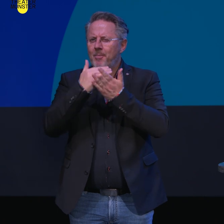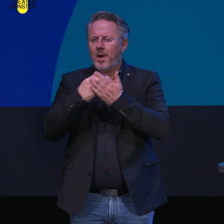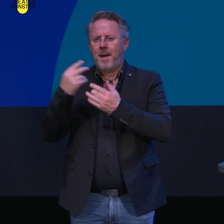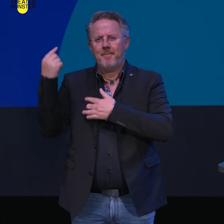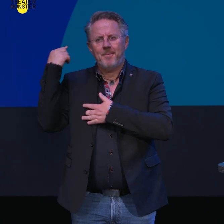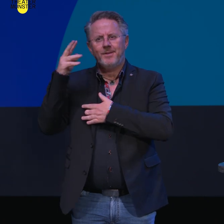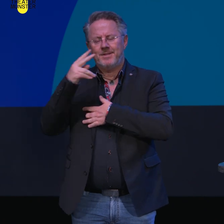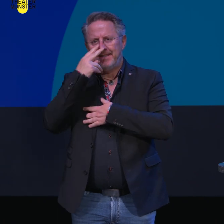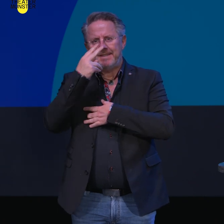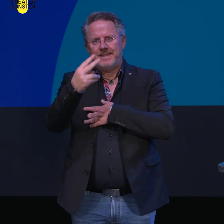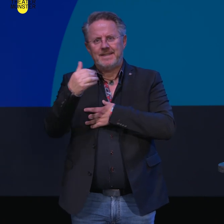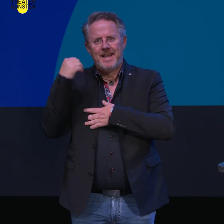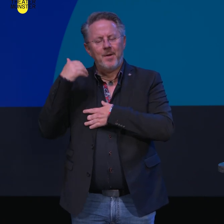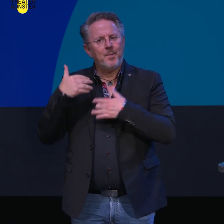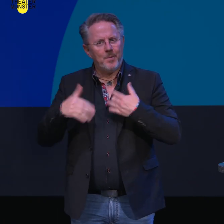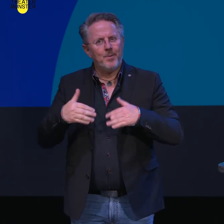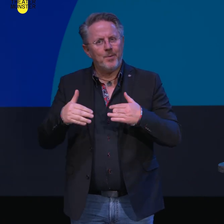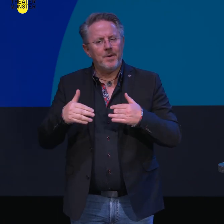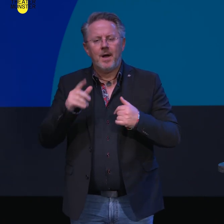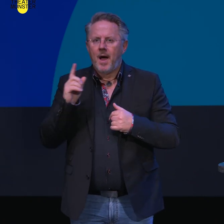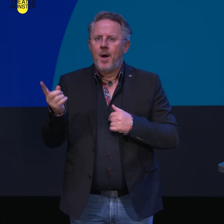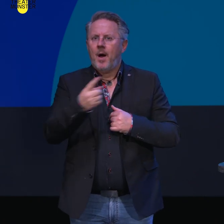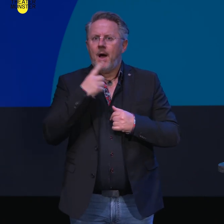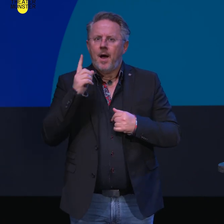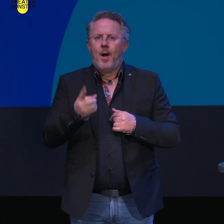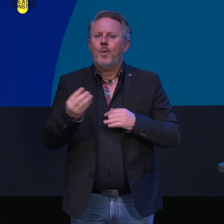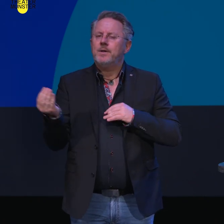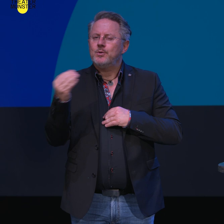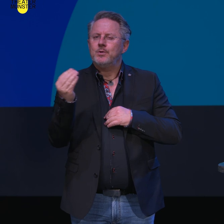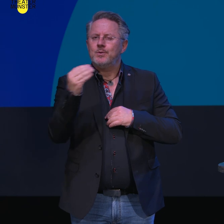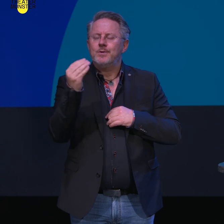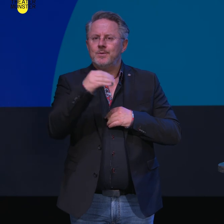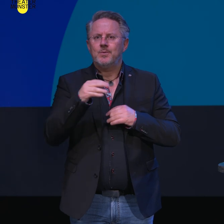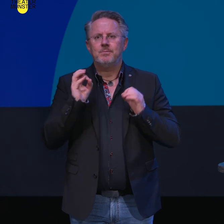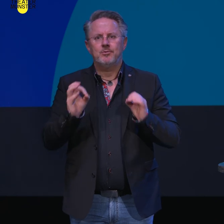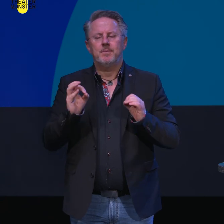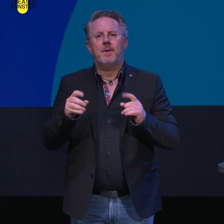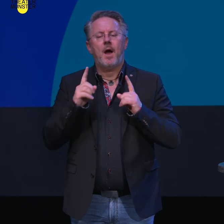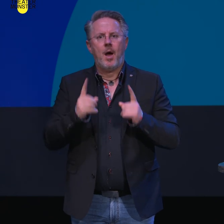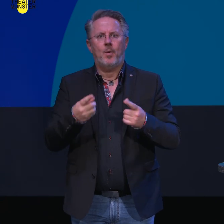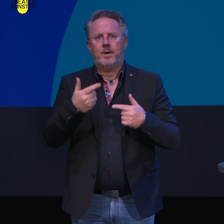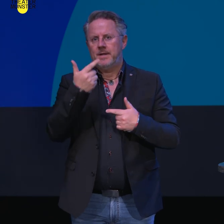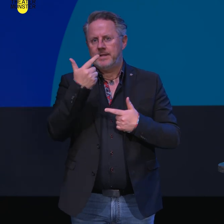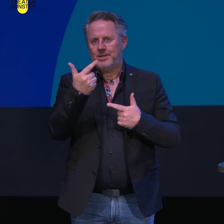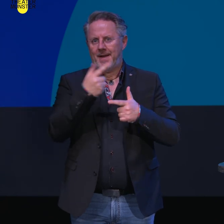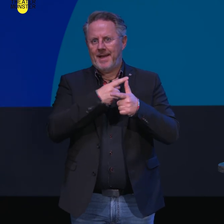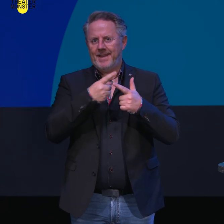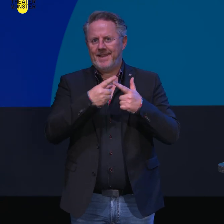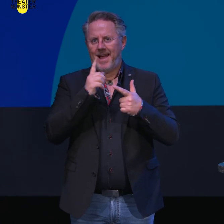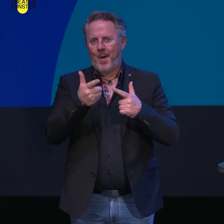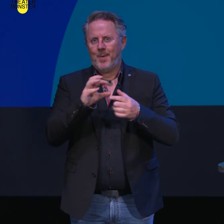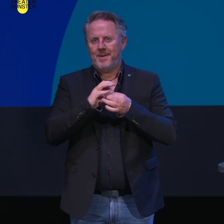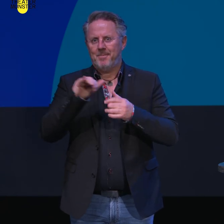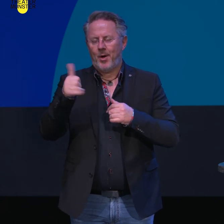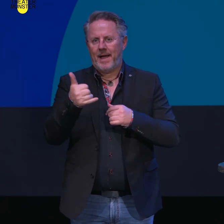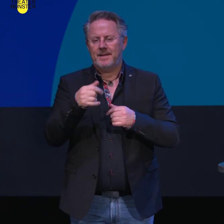in der letzten Stunde schon entnommen. Zu den zusätzlichen Maßnahmen, mit denen wir das befördern möchten, gehören zwei, die ich Ihnen jetzt noch nennen möchte.